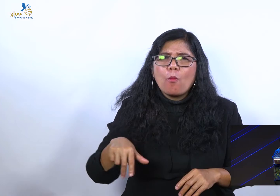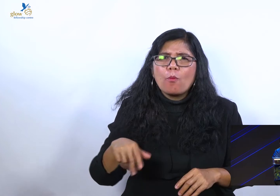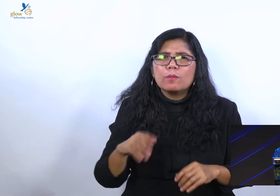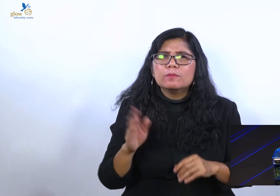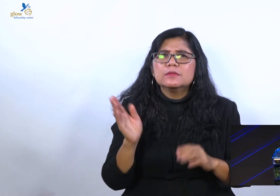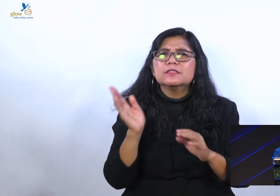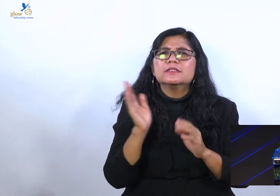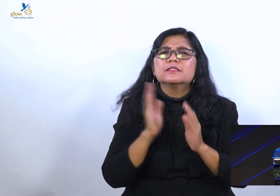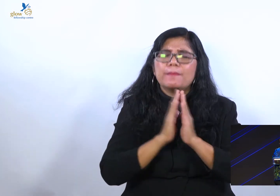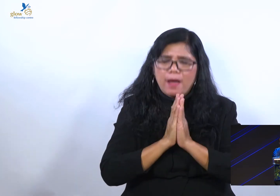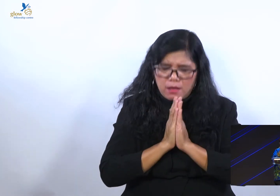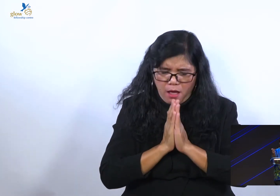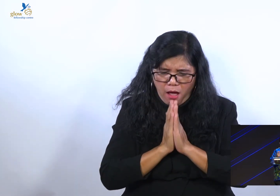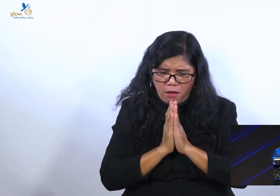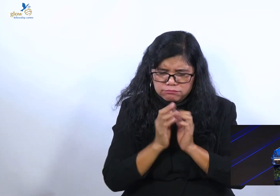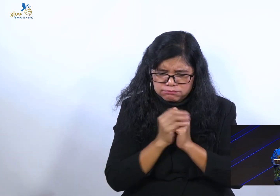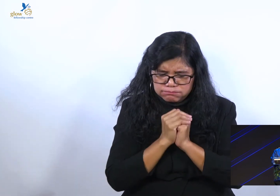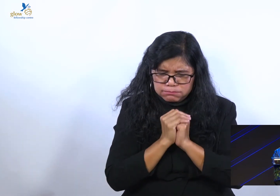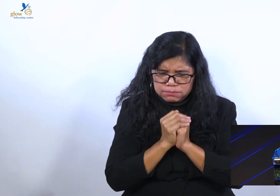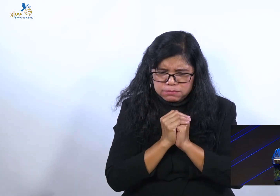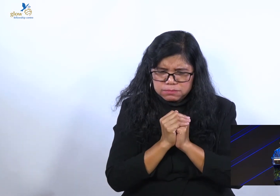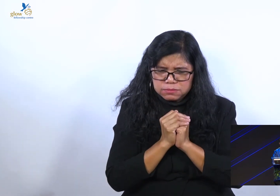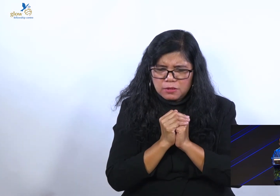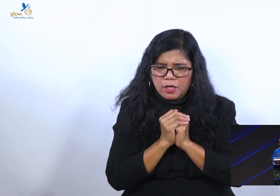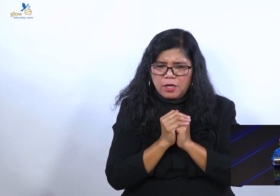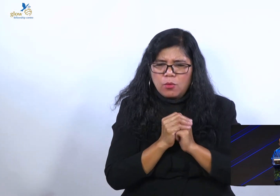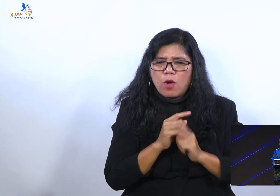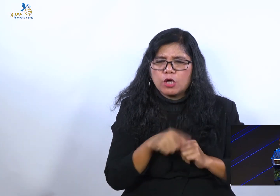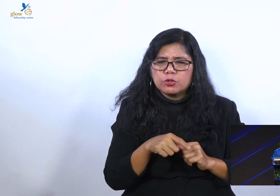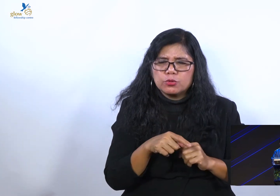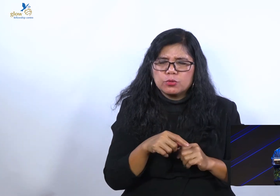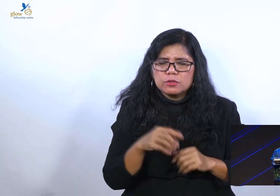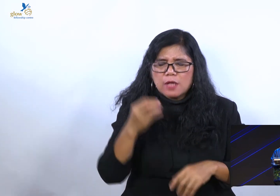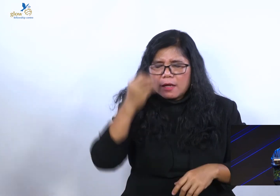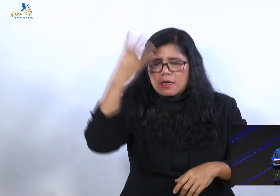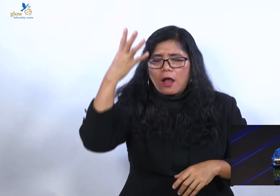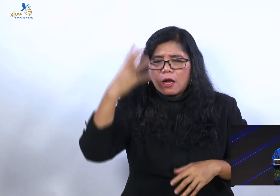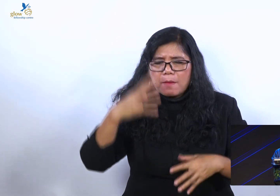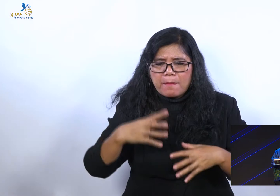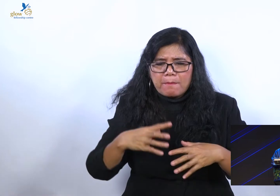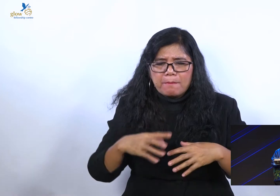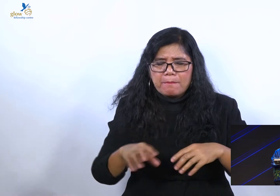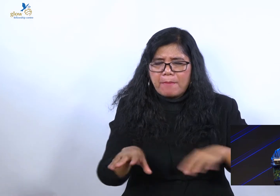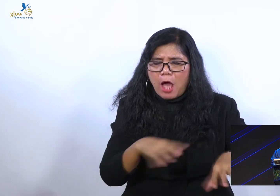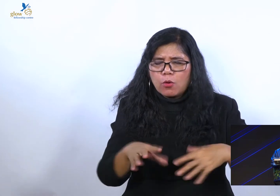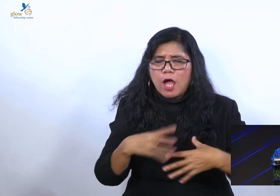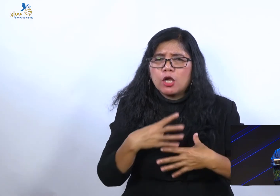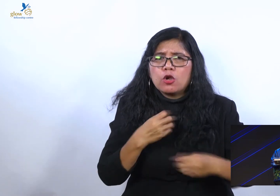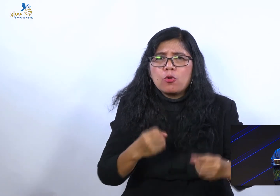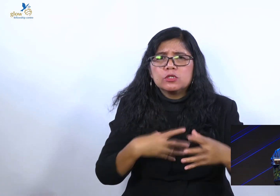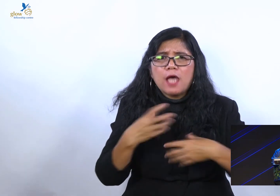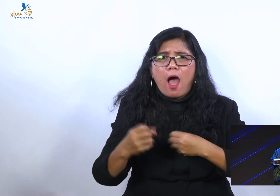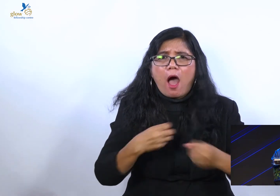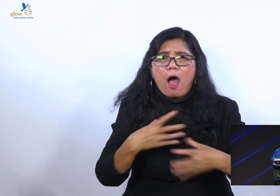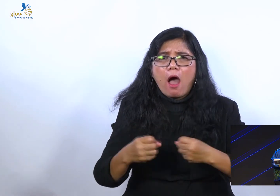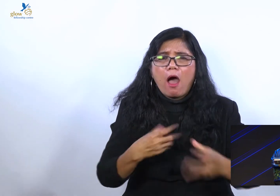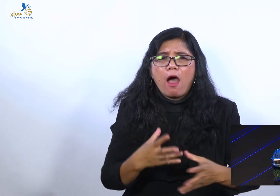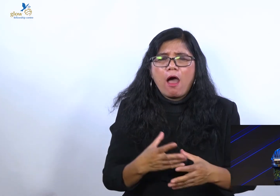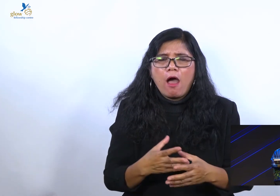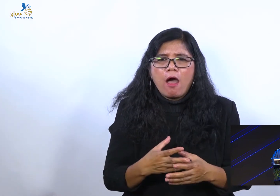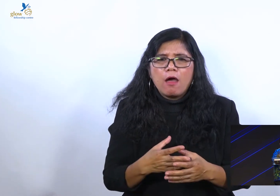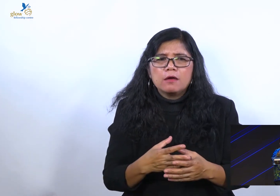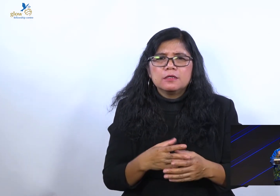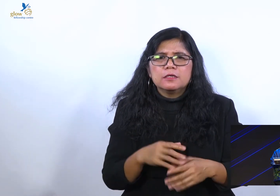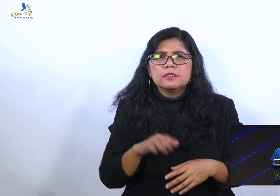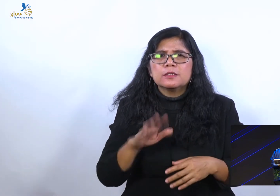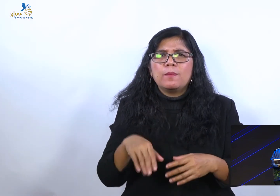setelah orang Yahudi merasa melakukan dosa dan sadar, atau sebelum orang Yahudi mulai membaca Alkitab,